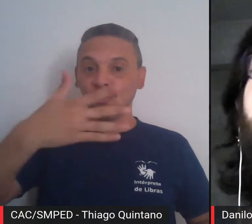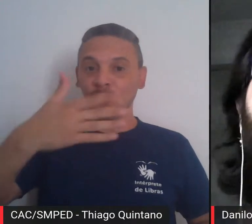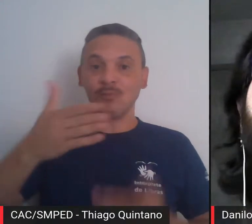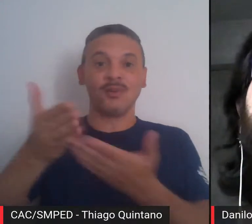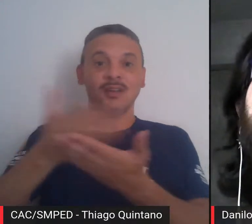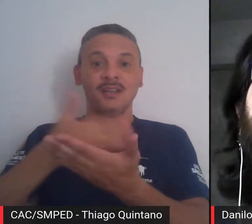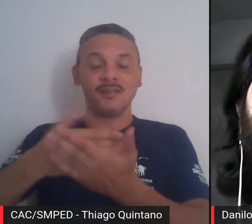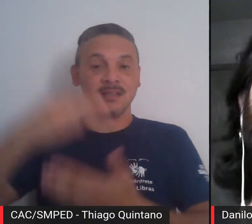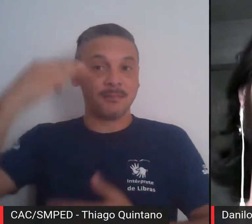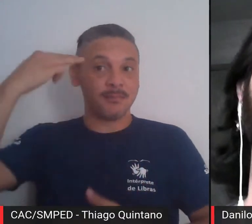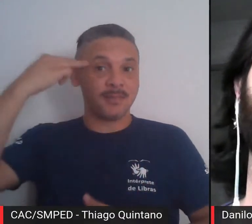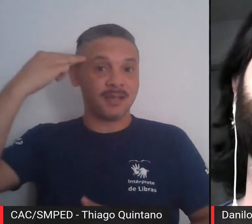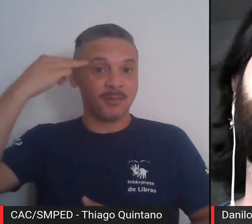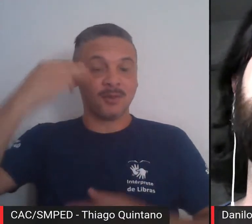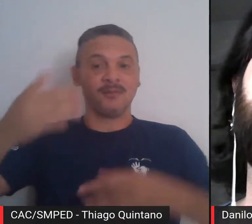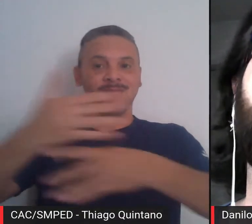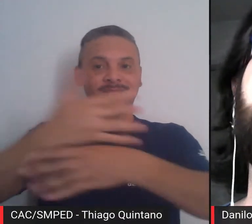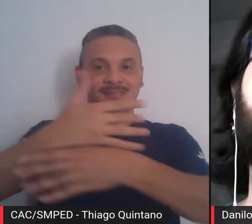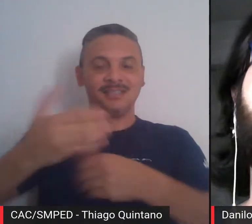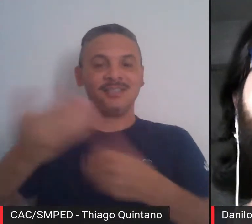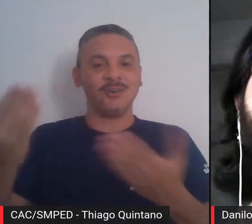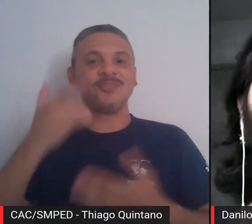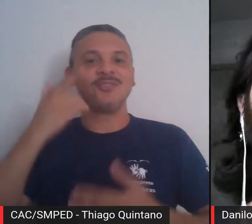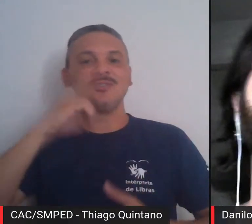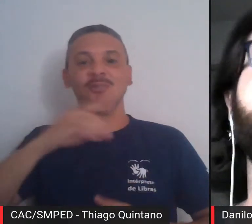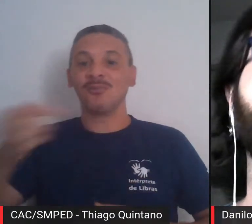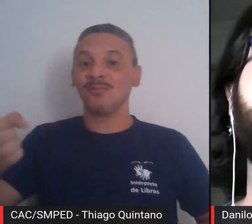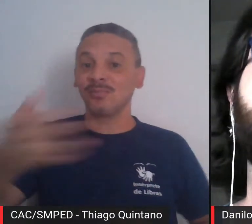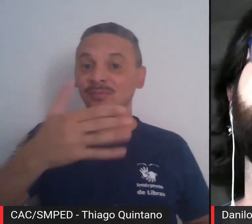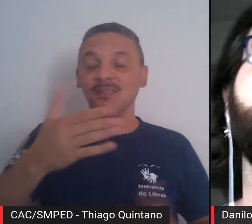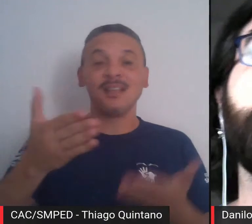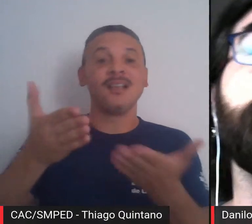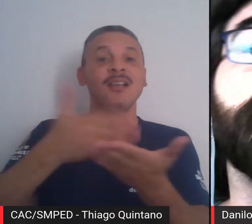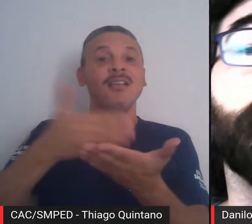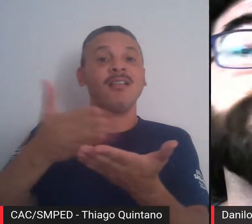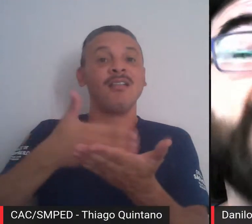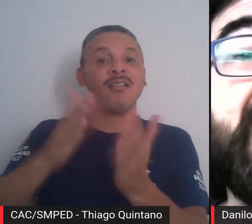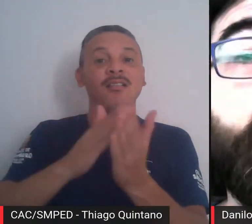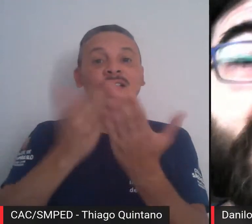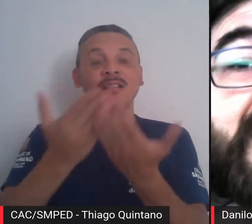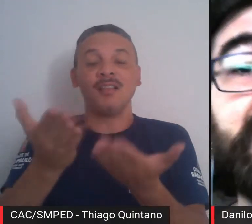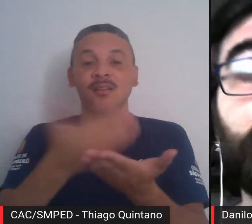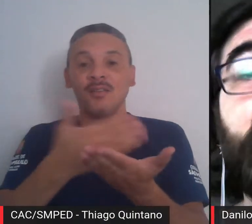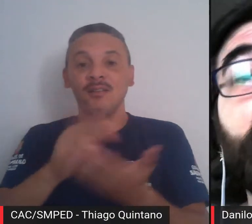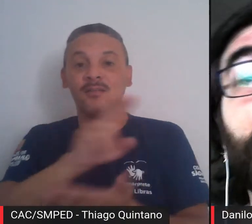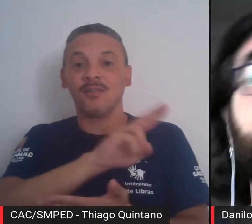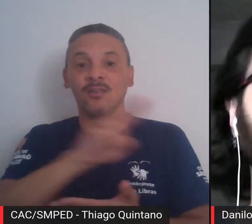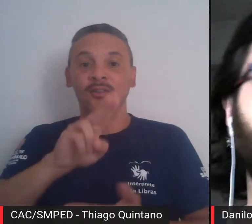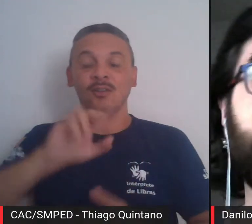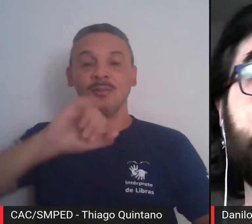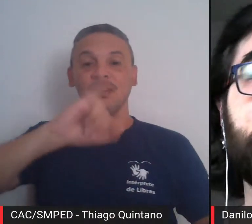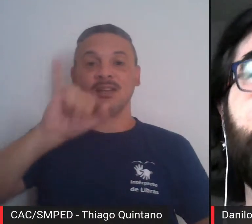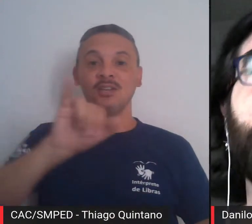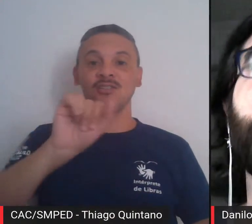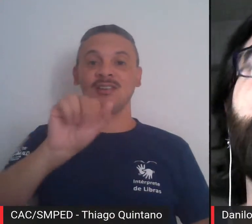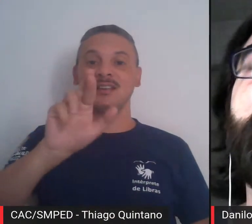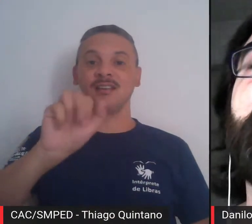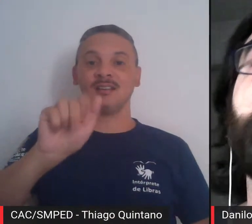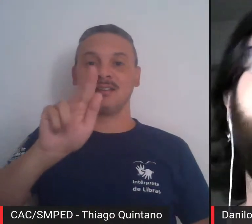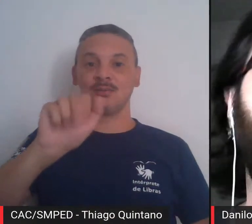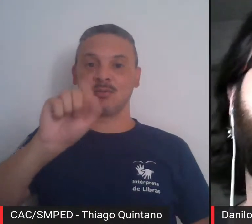Memoricidade, estamos hoje fazendo o lançamento de um livro, de um livro Jaraguá, do Caio Reisewitz,